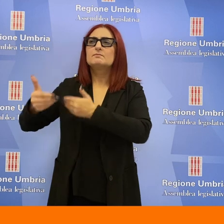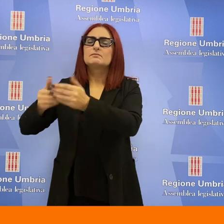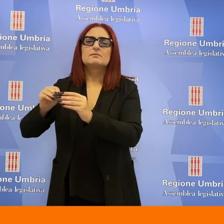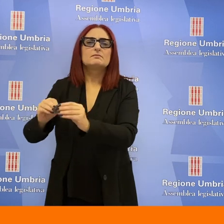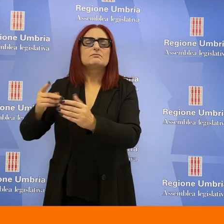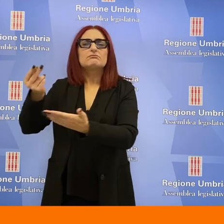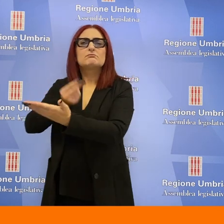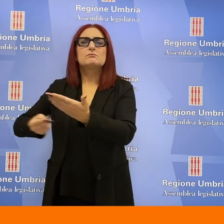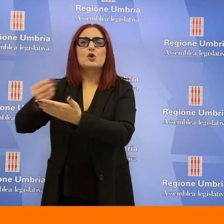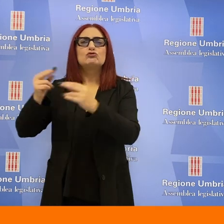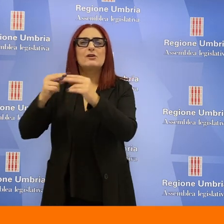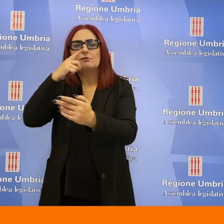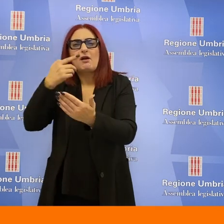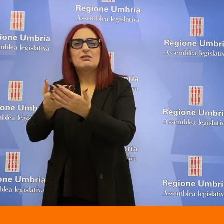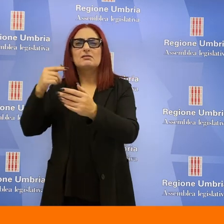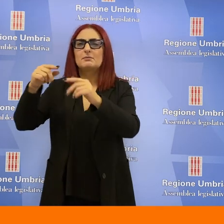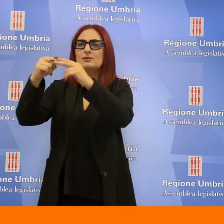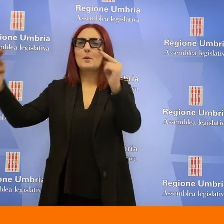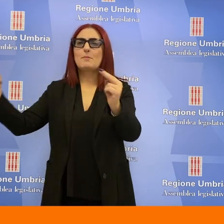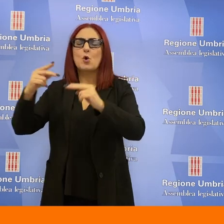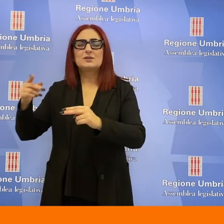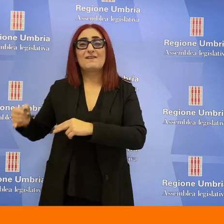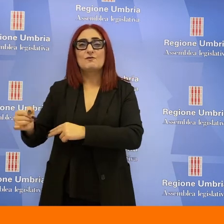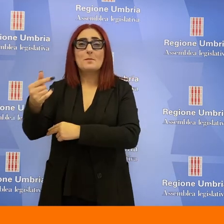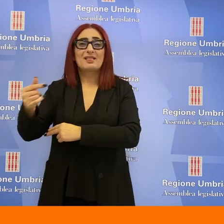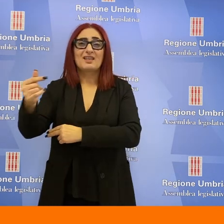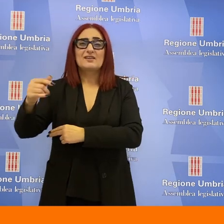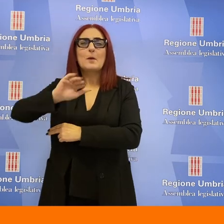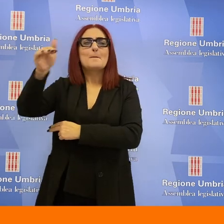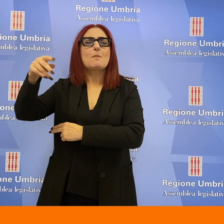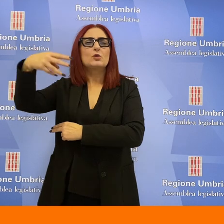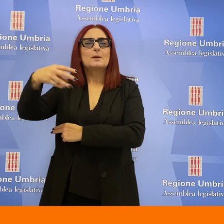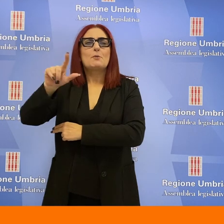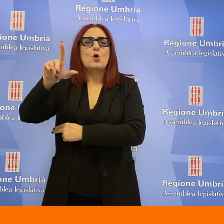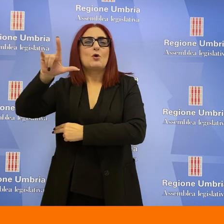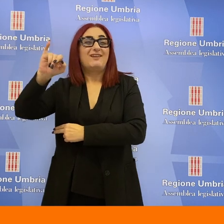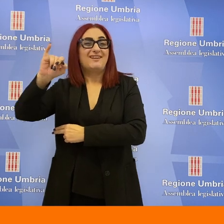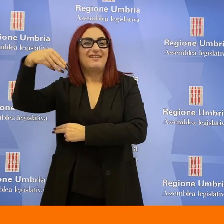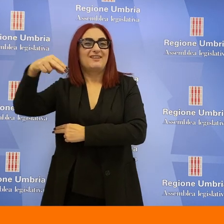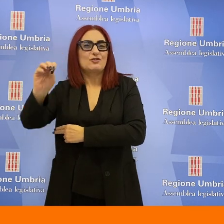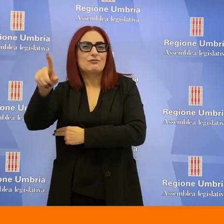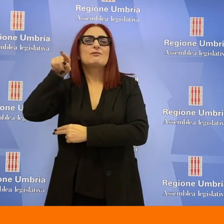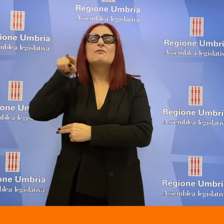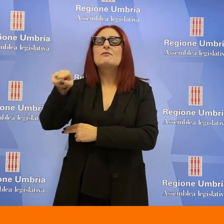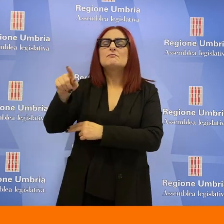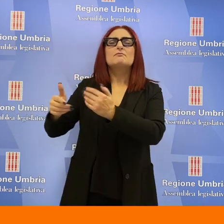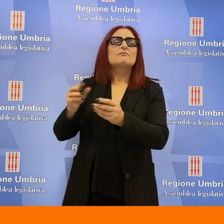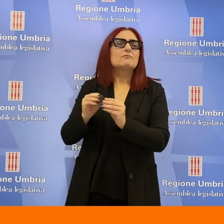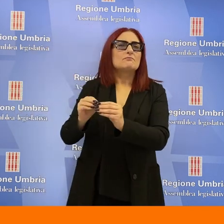regionale di spiegare quali azioni intende assumere sul progetto di adeguamento del ponte sul Tevere di Montemolino, dato che